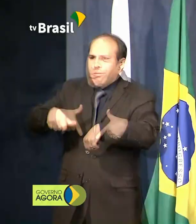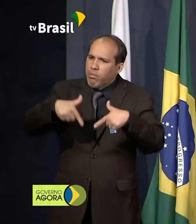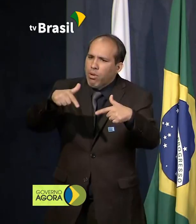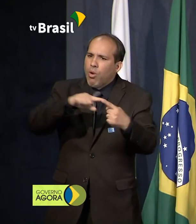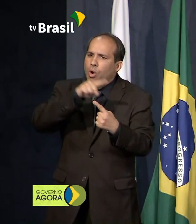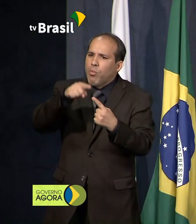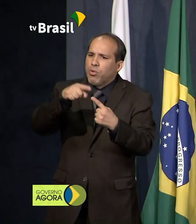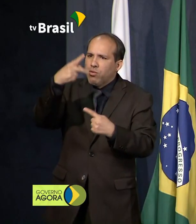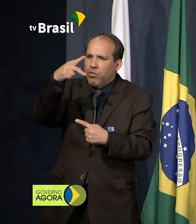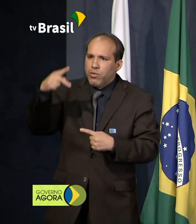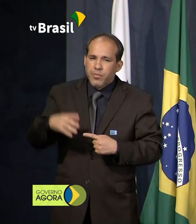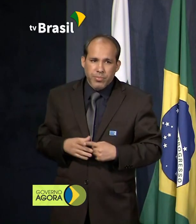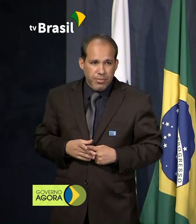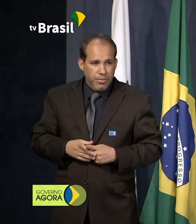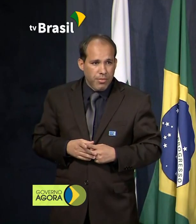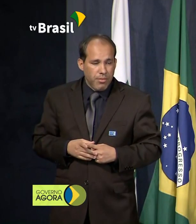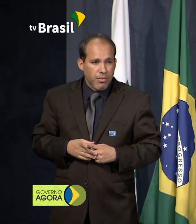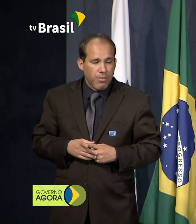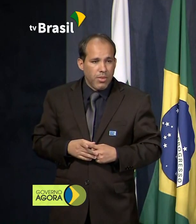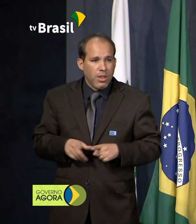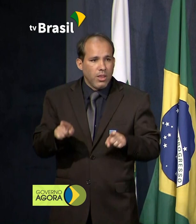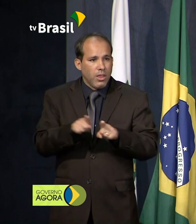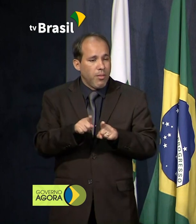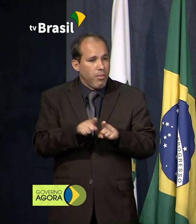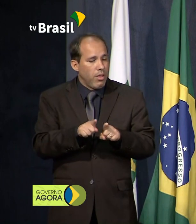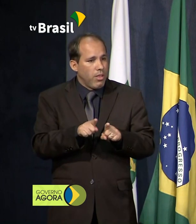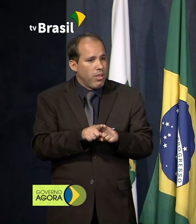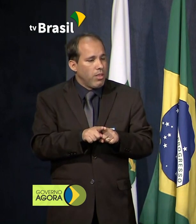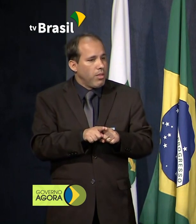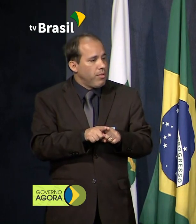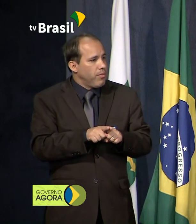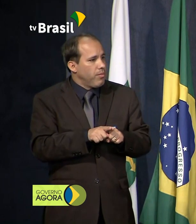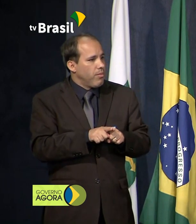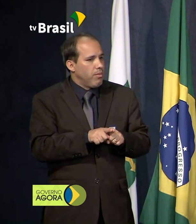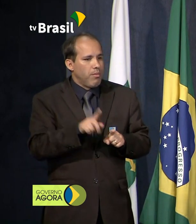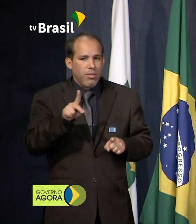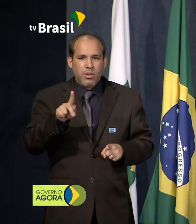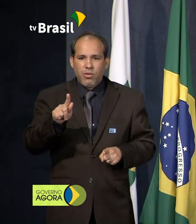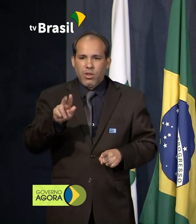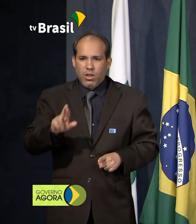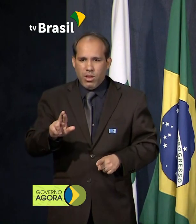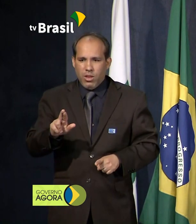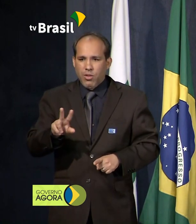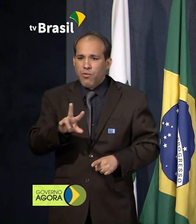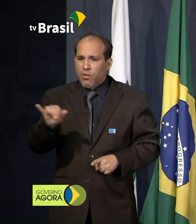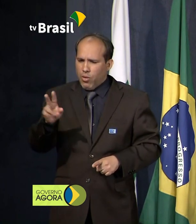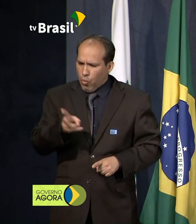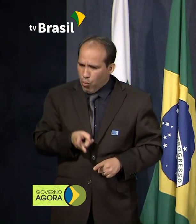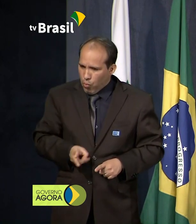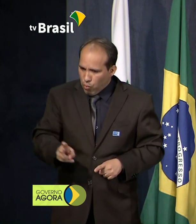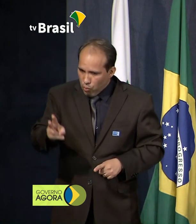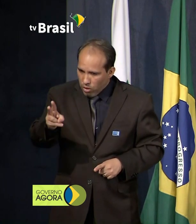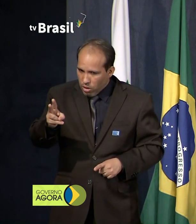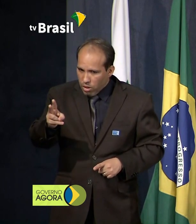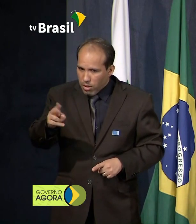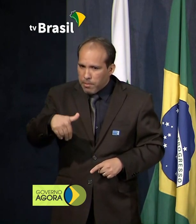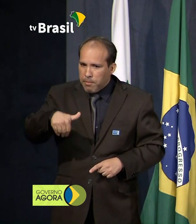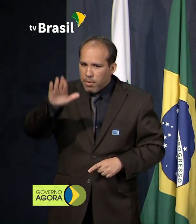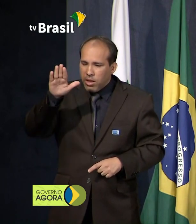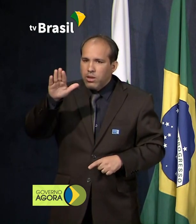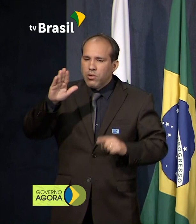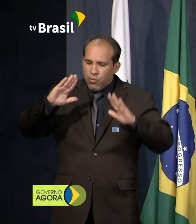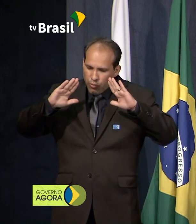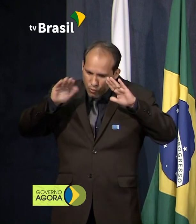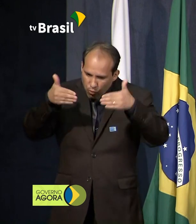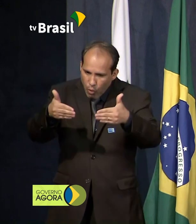séculos. A Procuradoria-Geral da República, senhor presidente, senhoras e senhores, vai continuar com maior ênfase